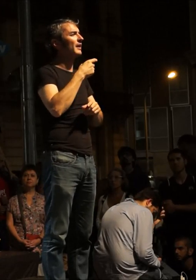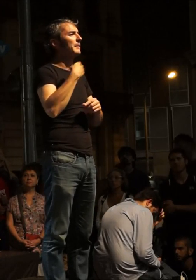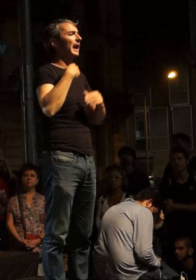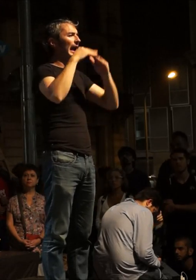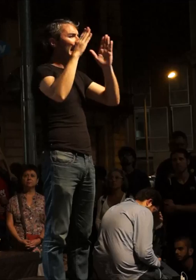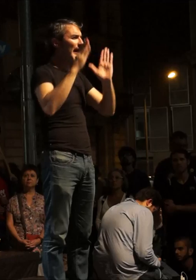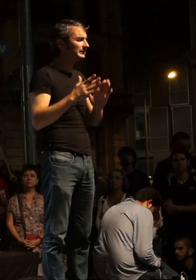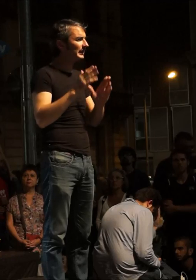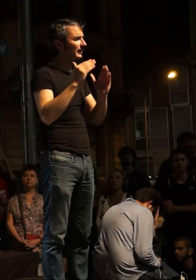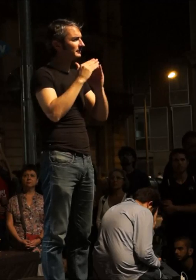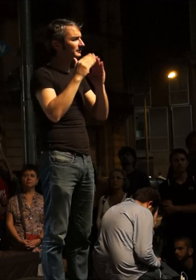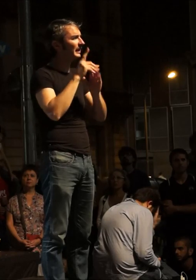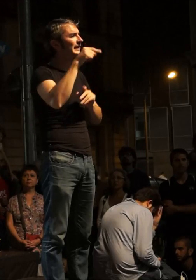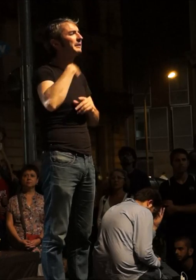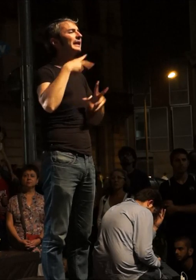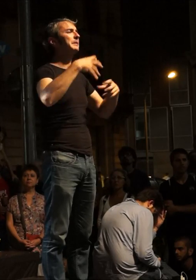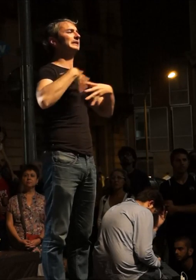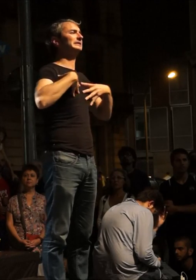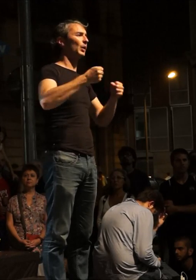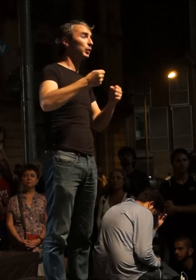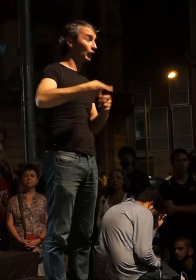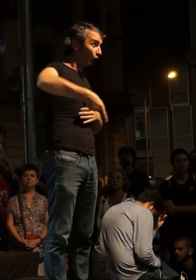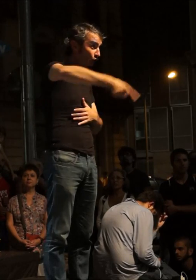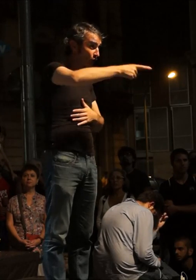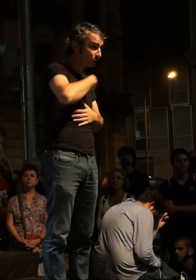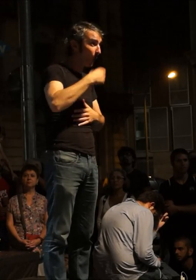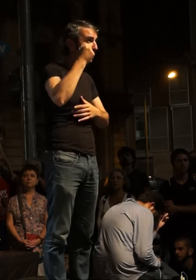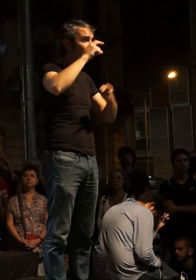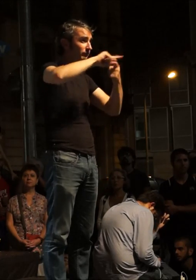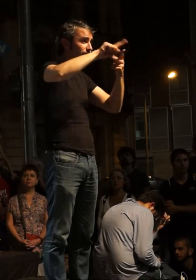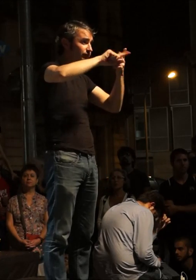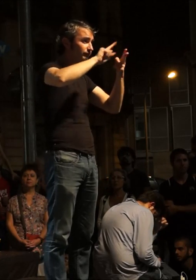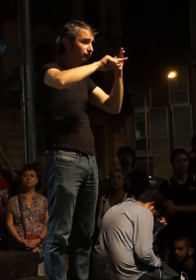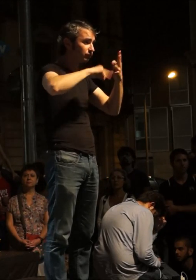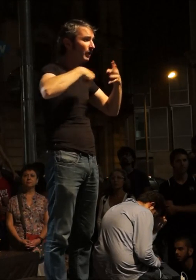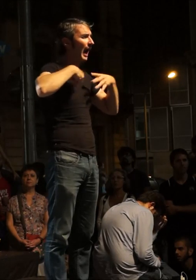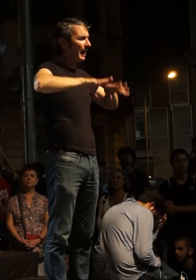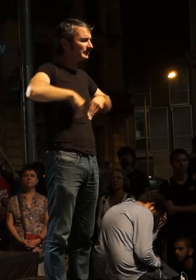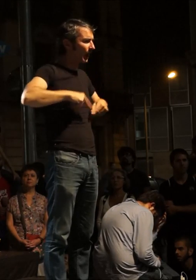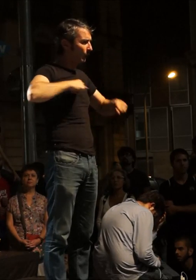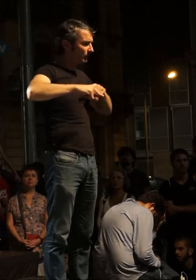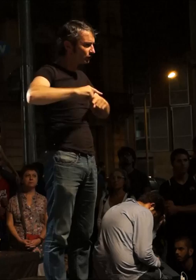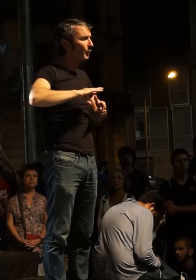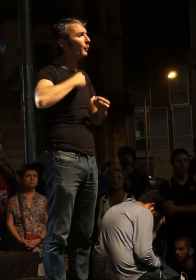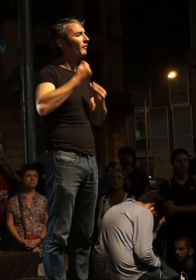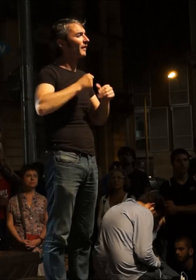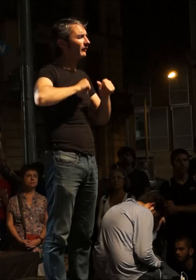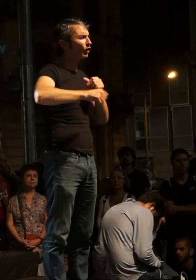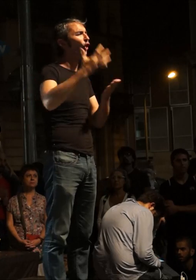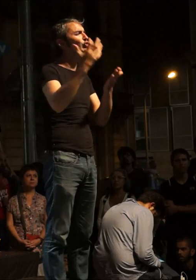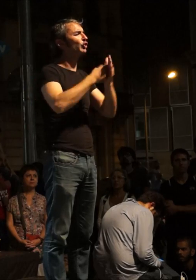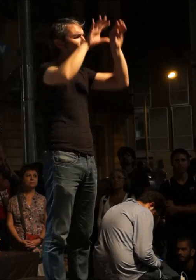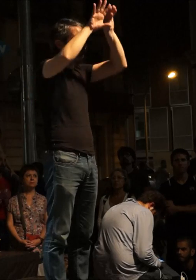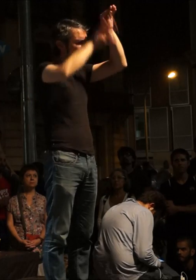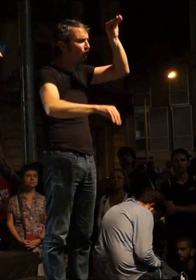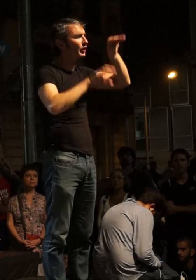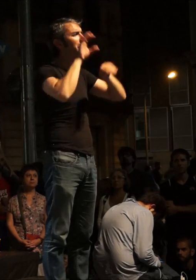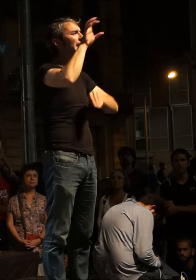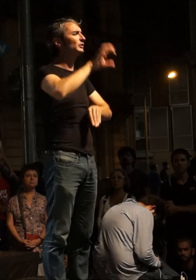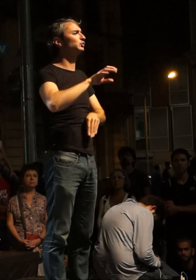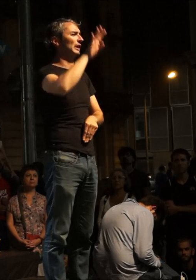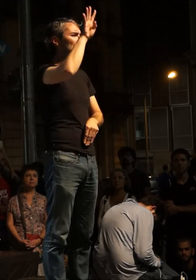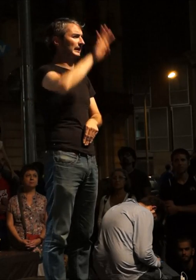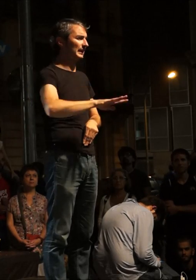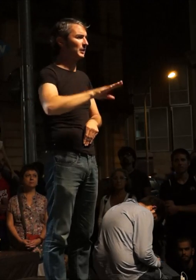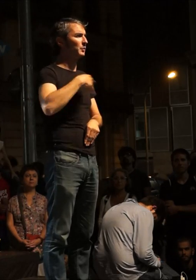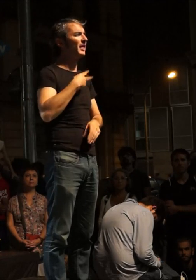una sobirania també en matèria de salut. I això ho podem fer ja. I ho podem fer exactament igual a tots els països catalans. I ho podem fer dins